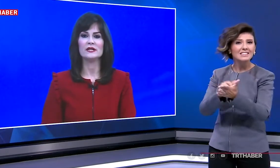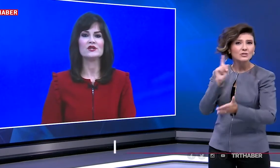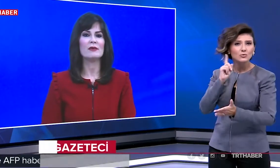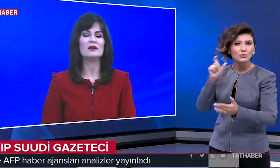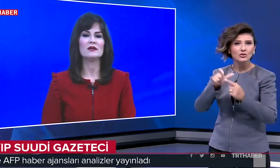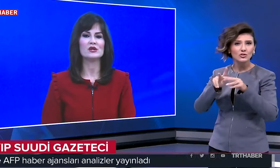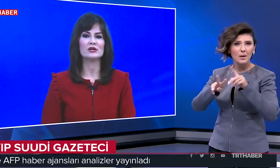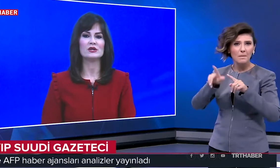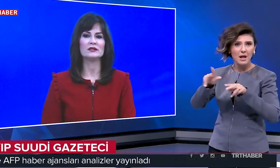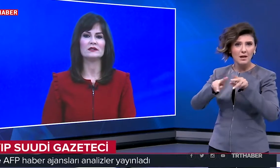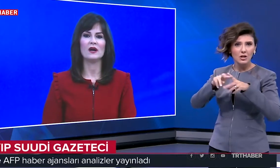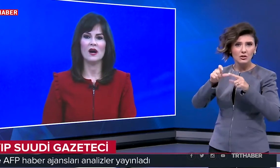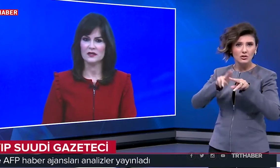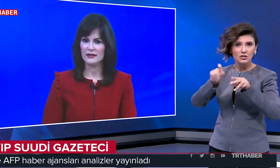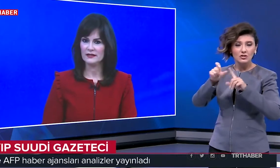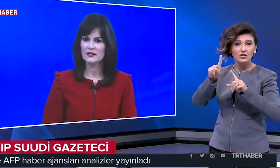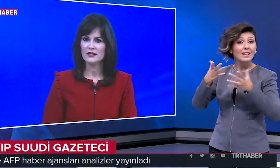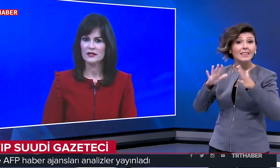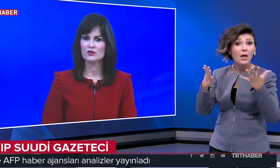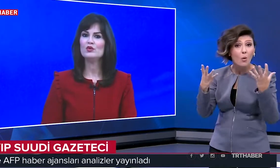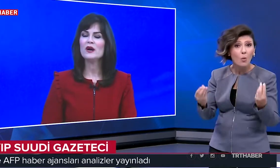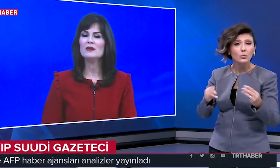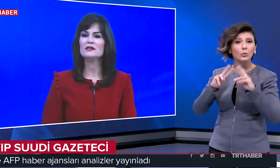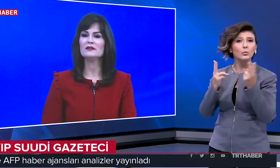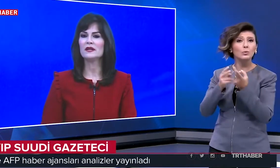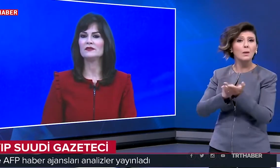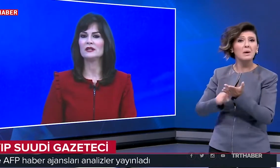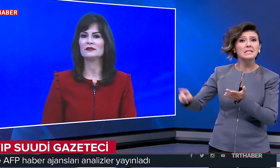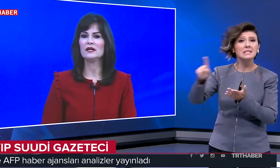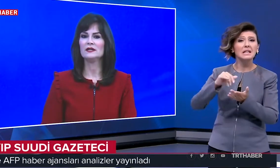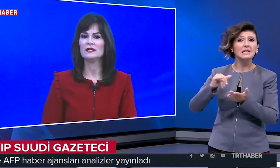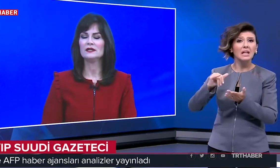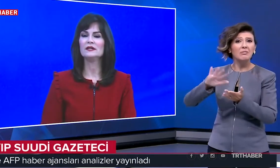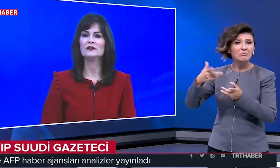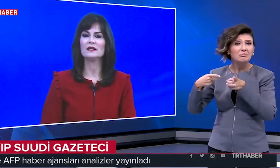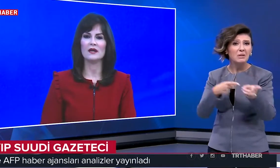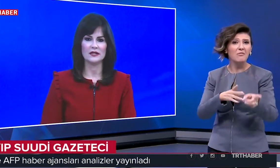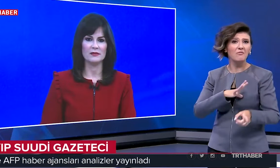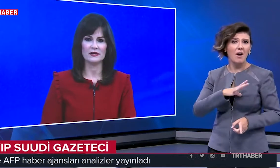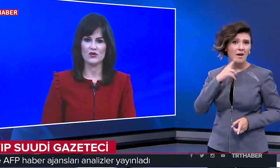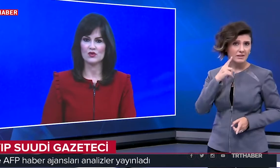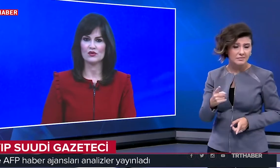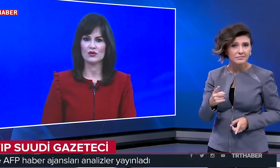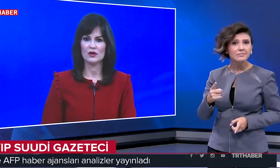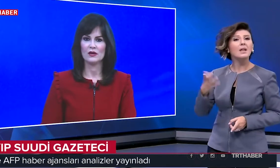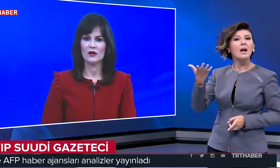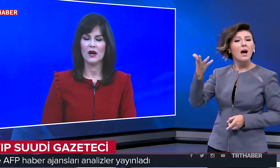Cemal Kaşıkçı'nın akıbeti dünya basını tarafından da yakından takip ediliyor.